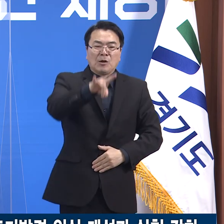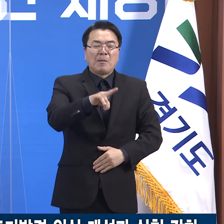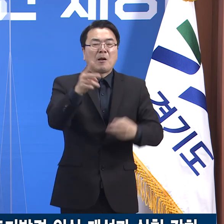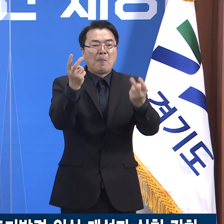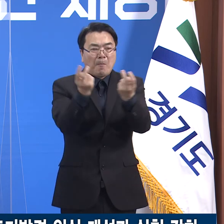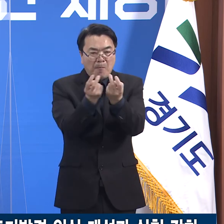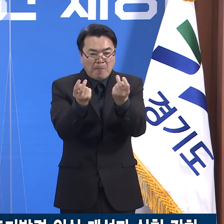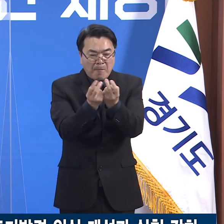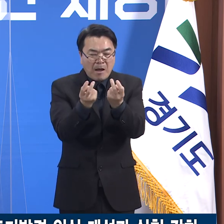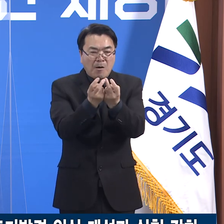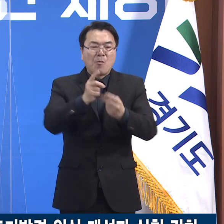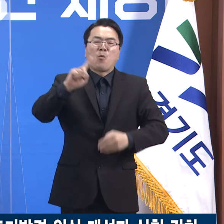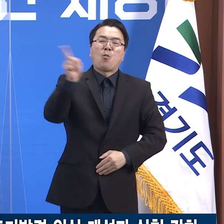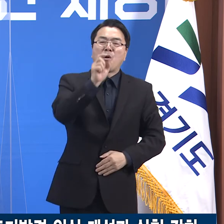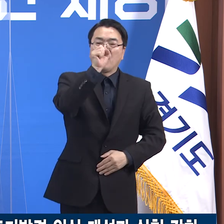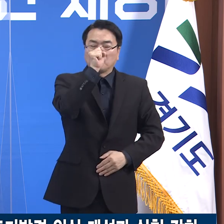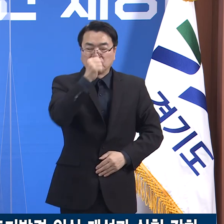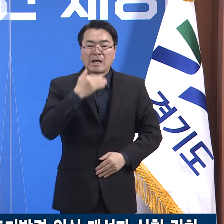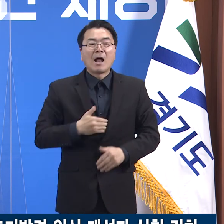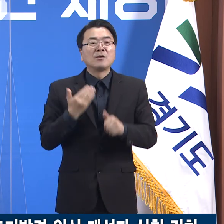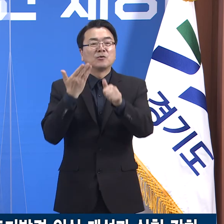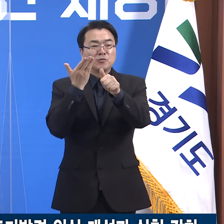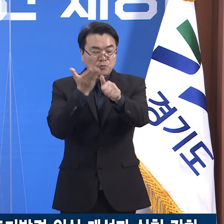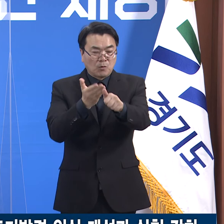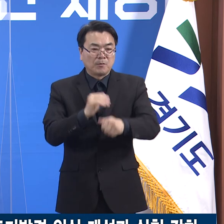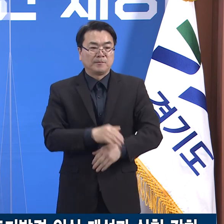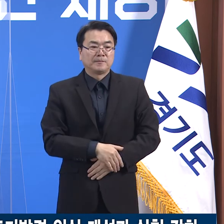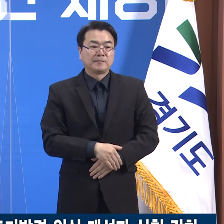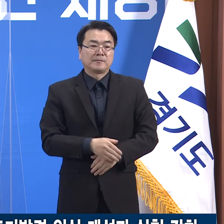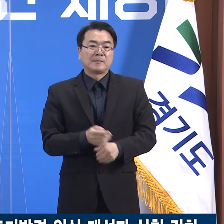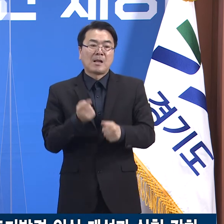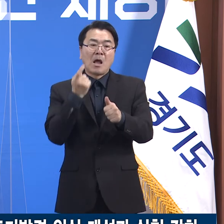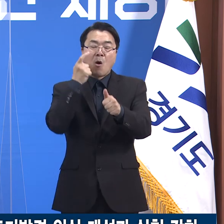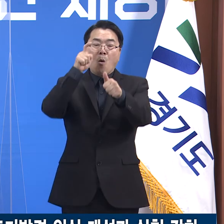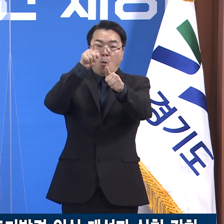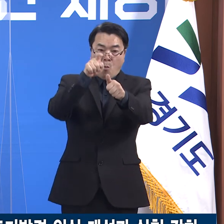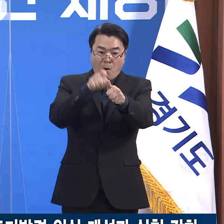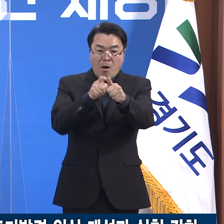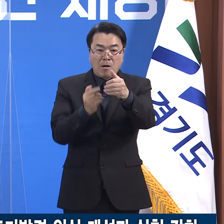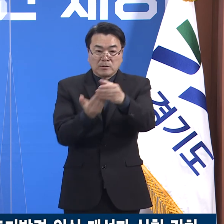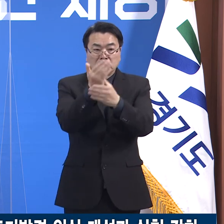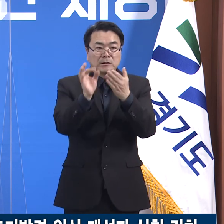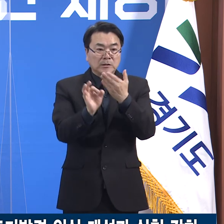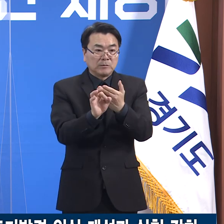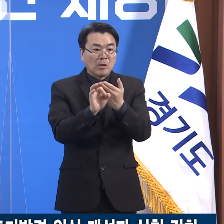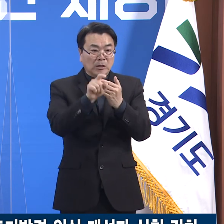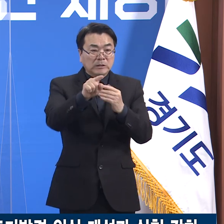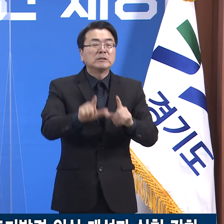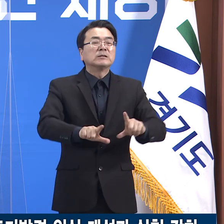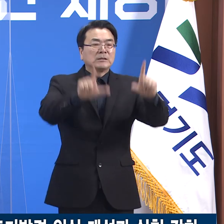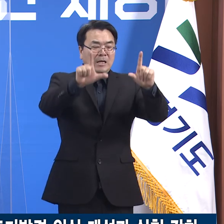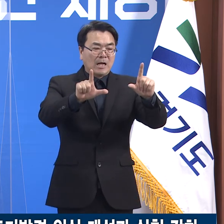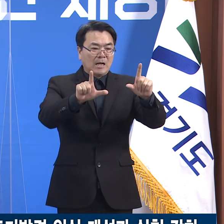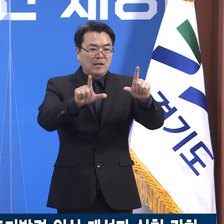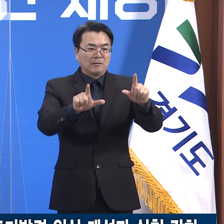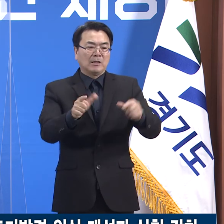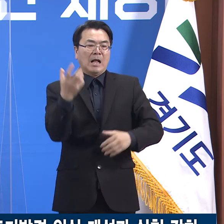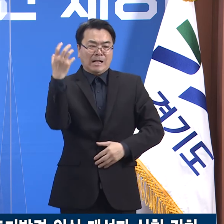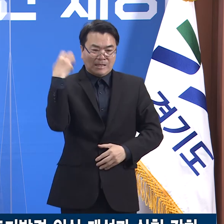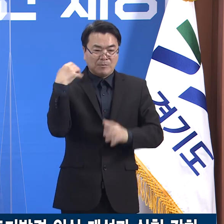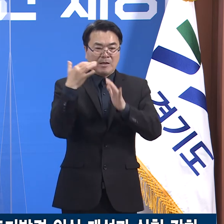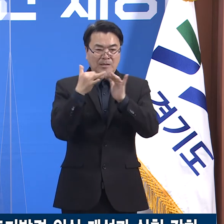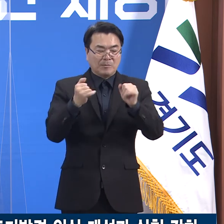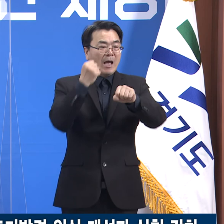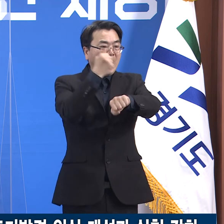훈련시키는 목적입니다. 확진자 발생을 인지한 첫날 해당 기관 안에서 각자 어떤 일을 수행해야